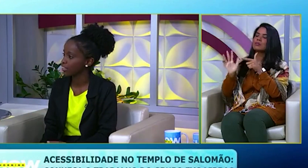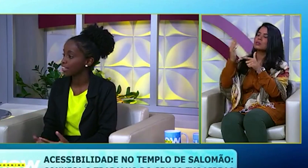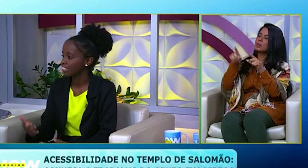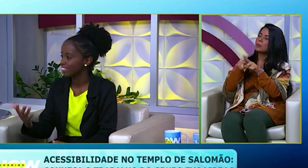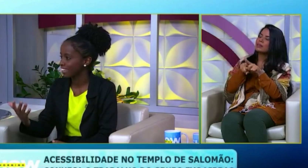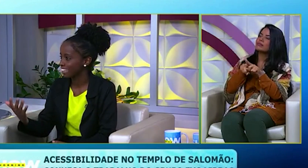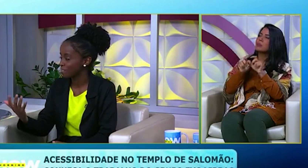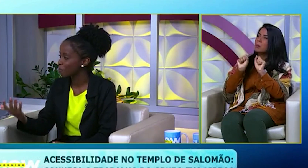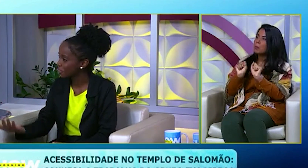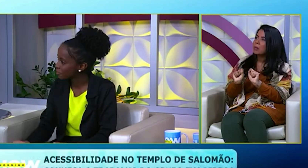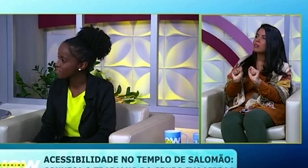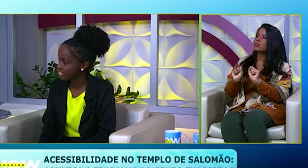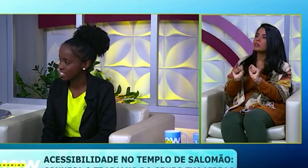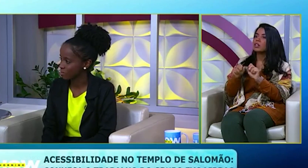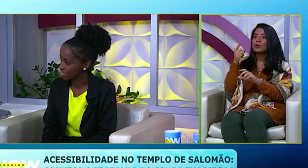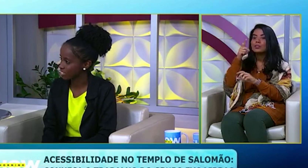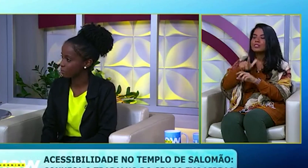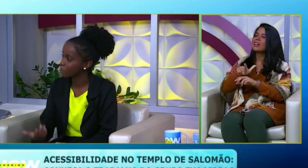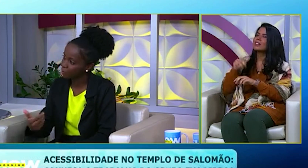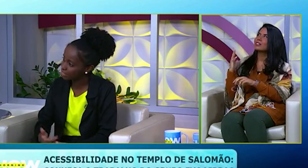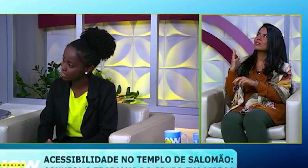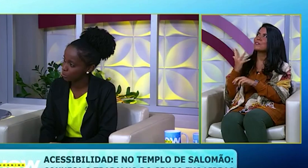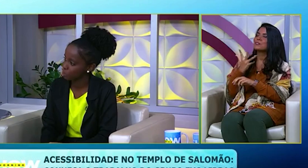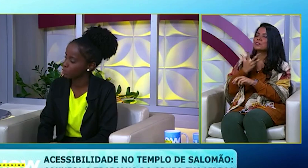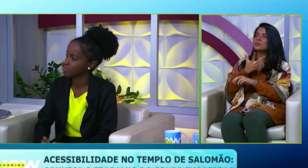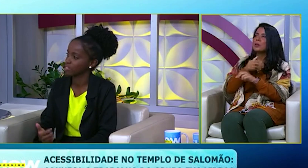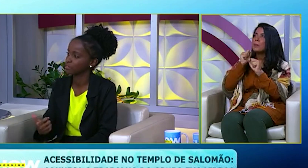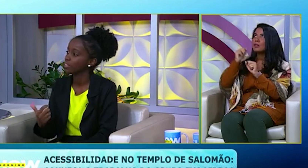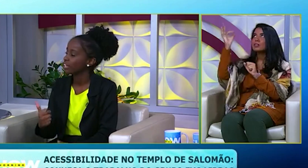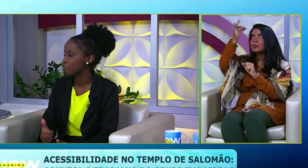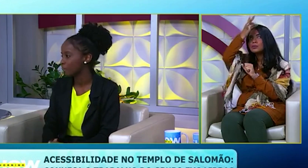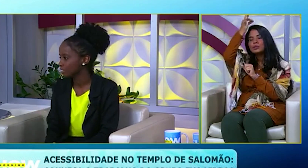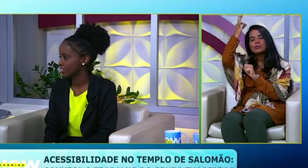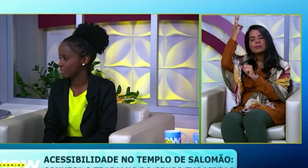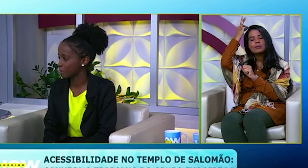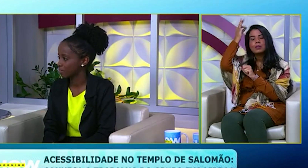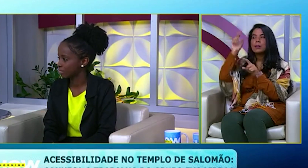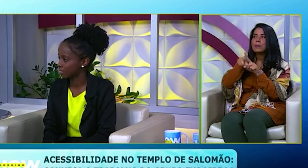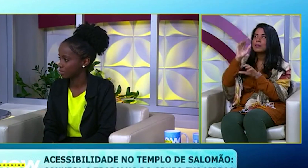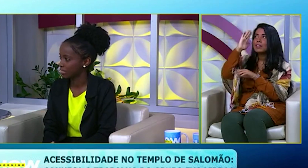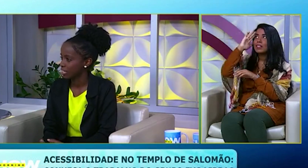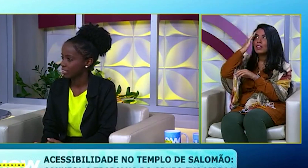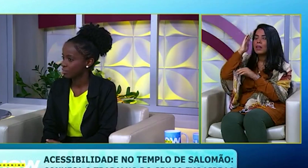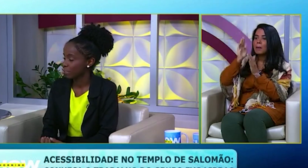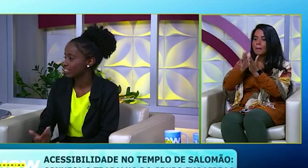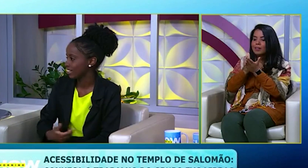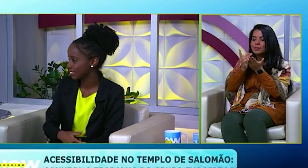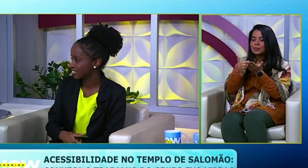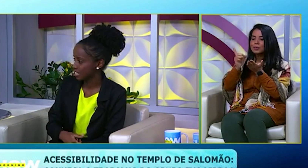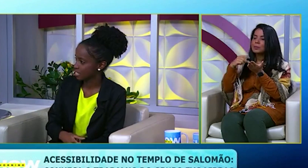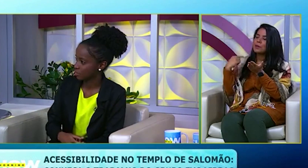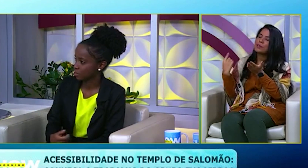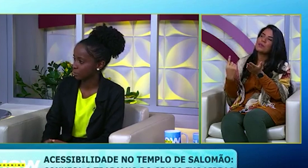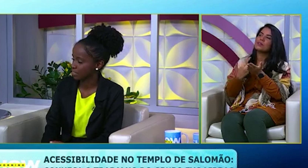também. Que ele pode conquistar a salvação, ele pode receber o Espírito Santo, ele pode entender a palavra de Deus. Então, para a